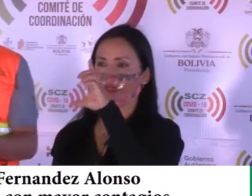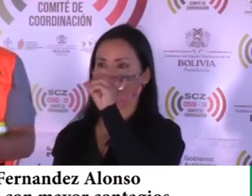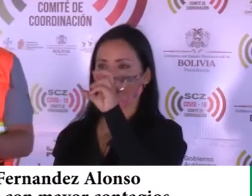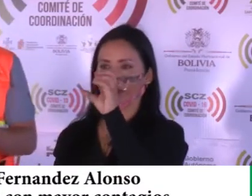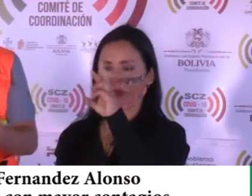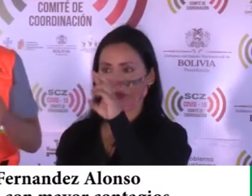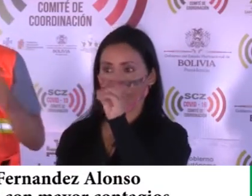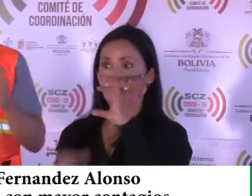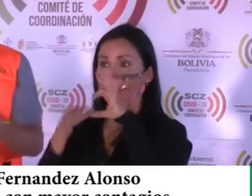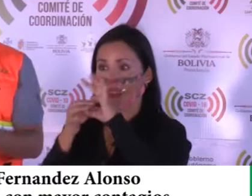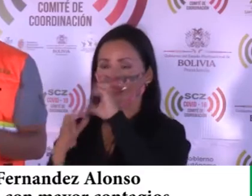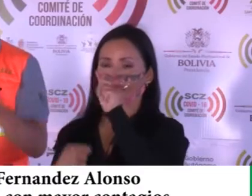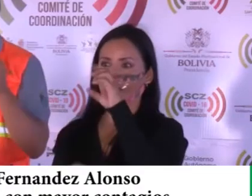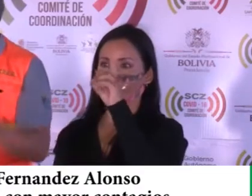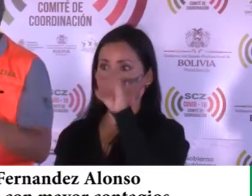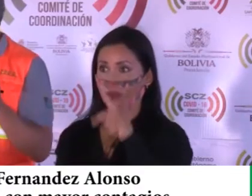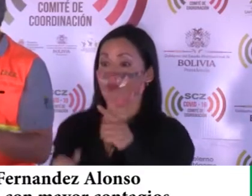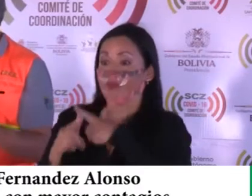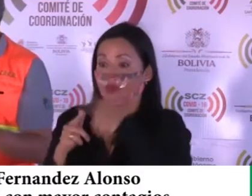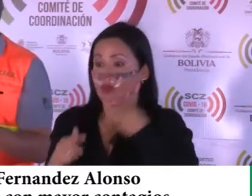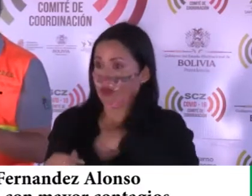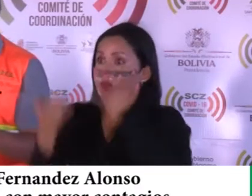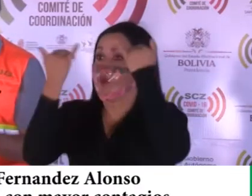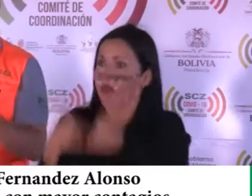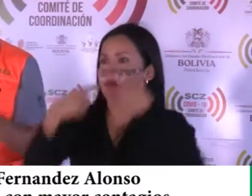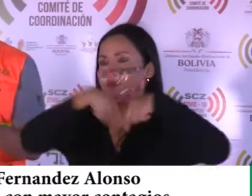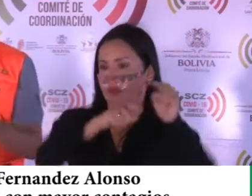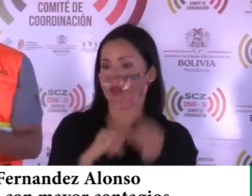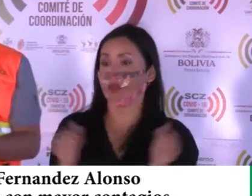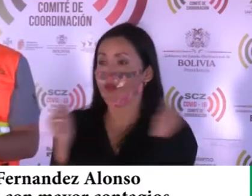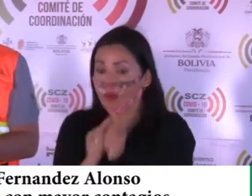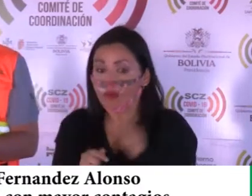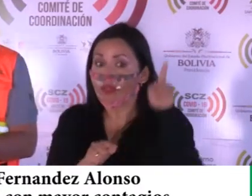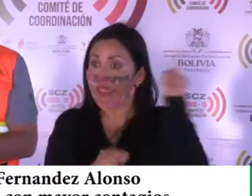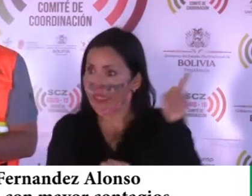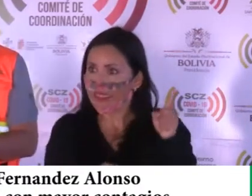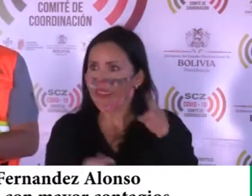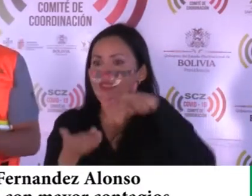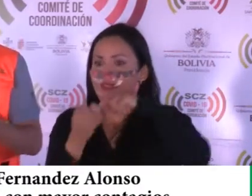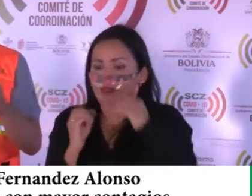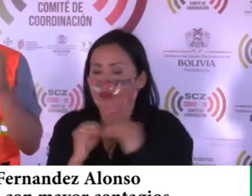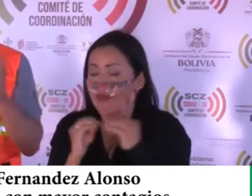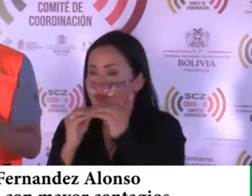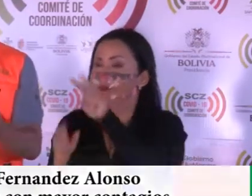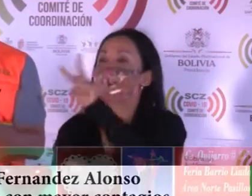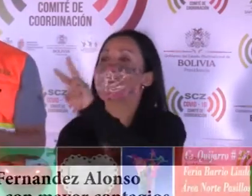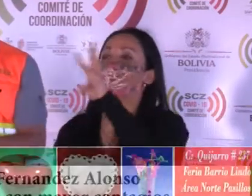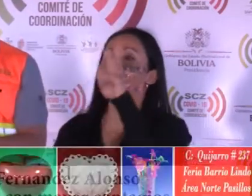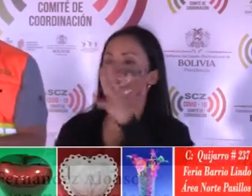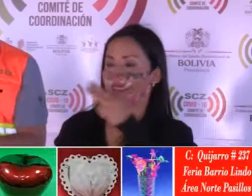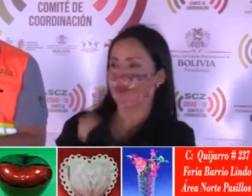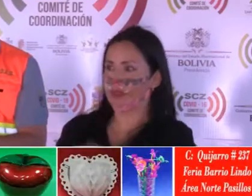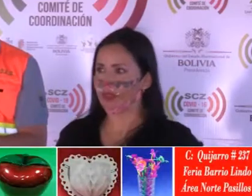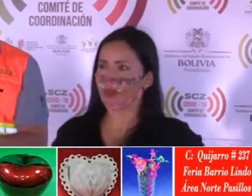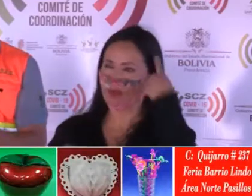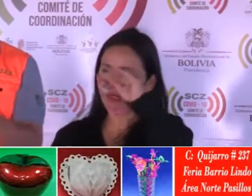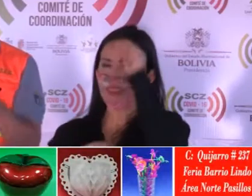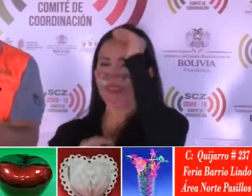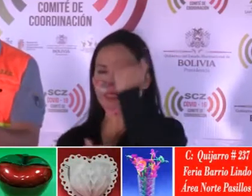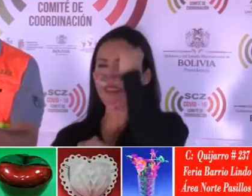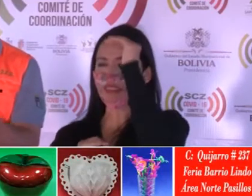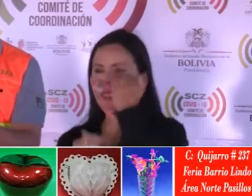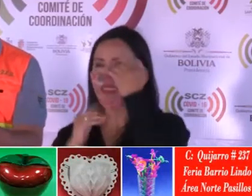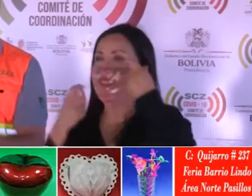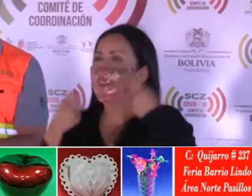implica que estaríamos cubriendo 26 municipios de todo el departamento de Santa Cruz con esta medida de contención para